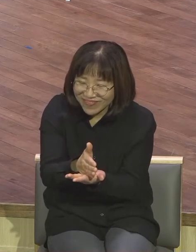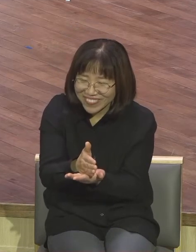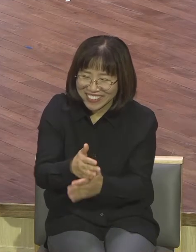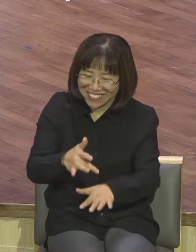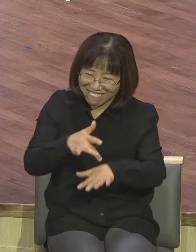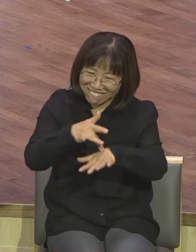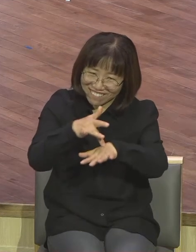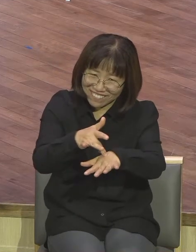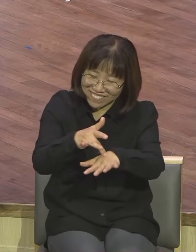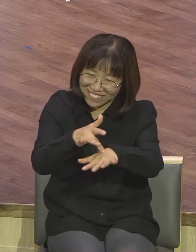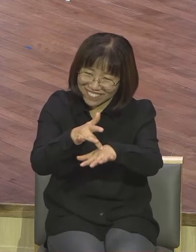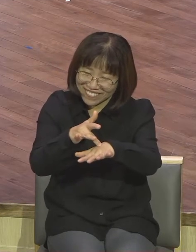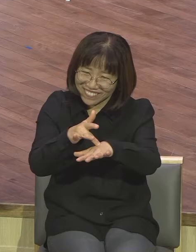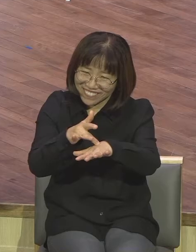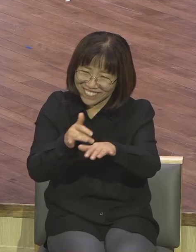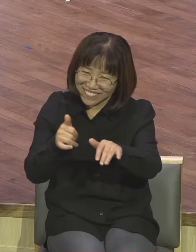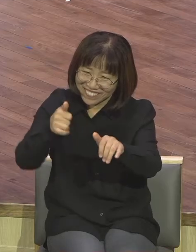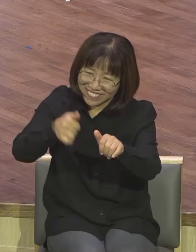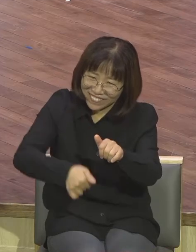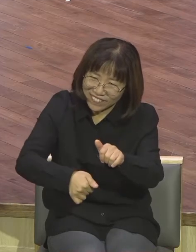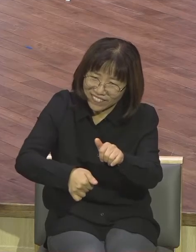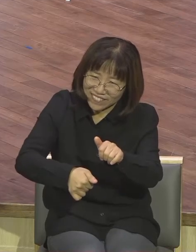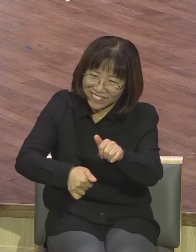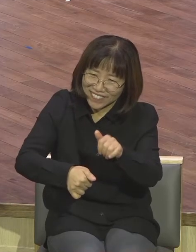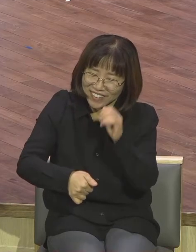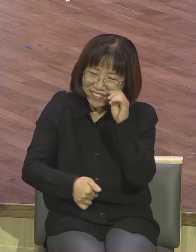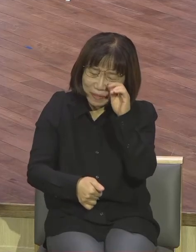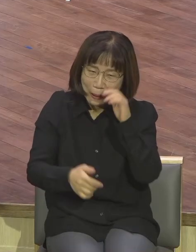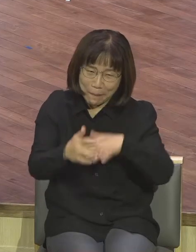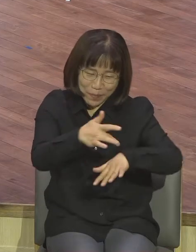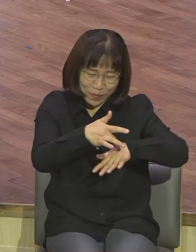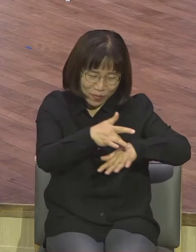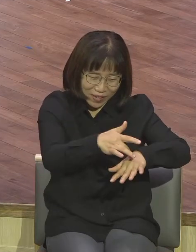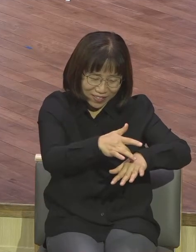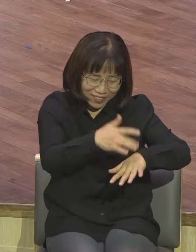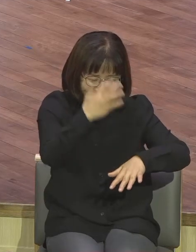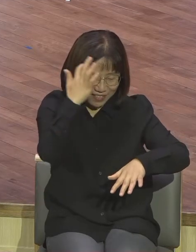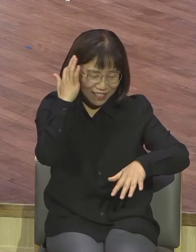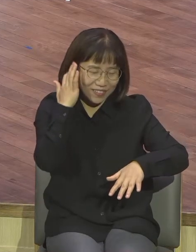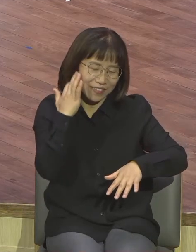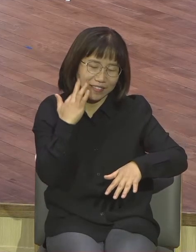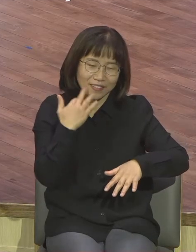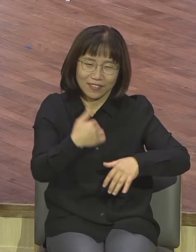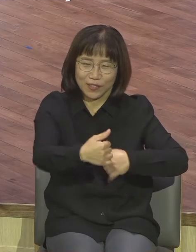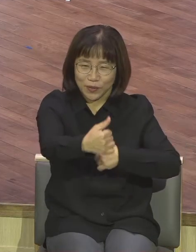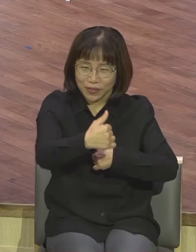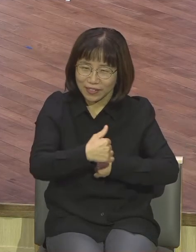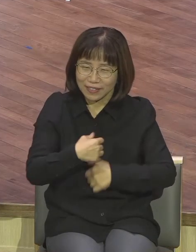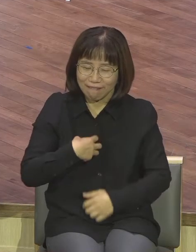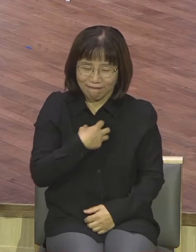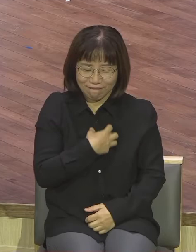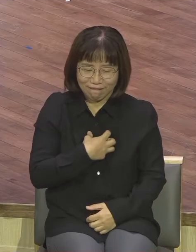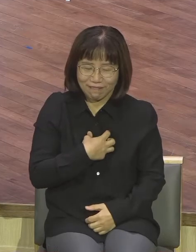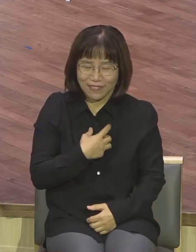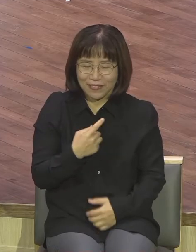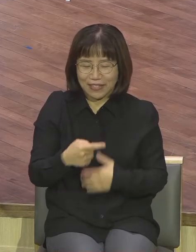섭섭마리를 하고 슬픔과 고통과 아픔을 확 눈 뜰 때 중요합니다